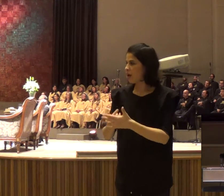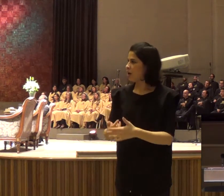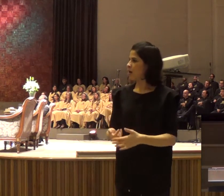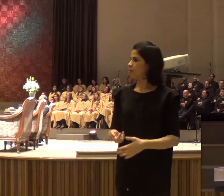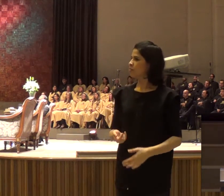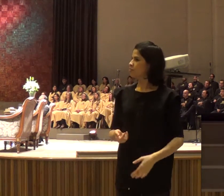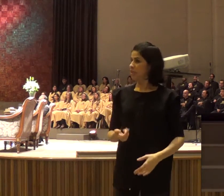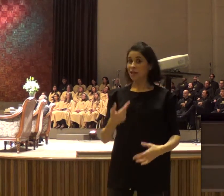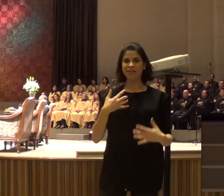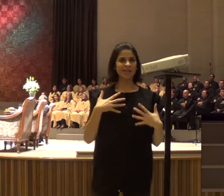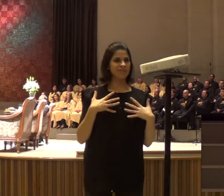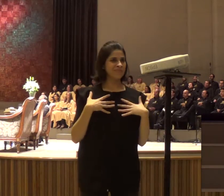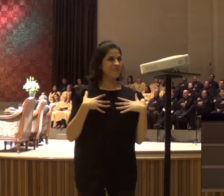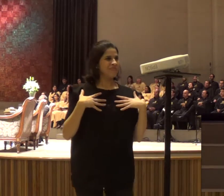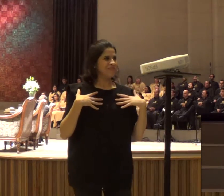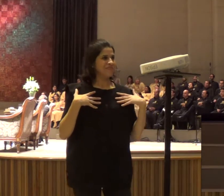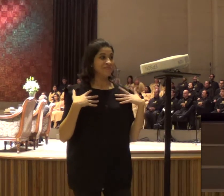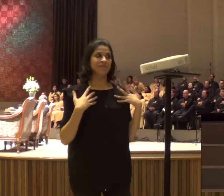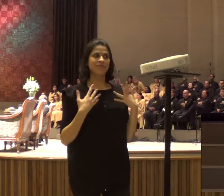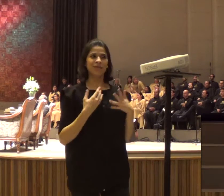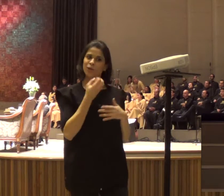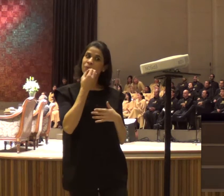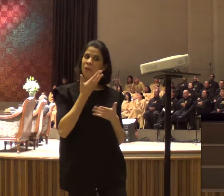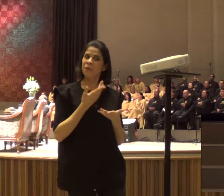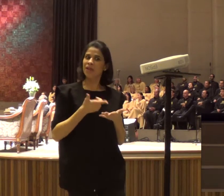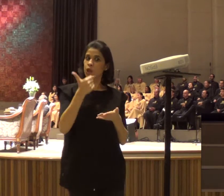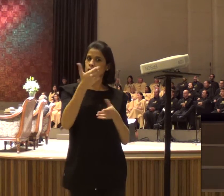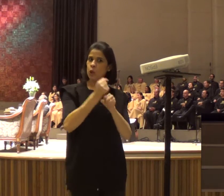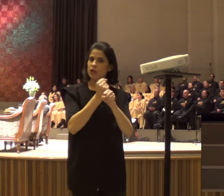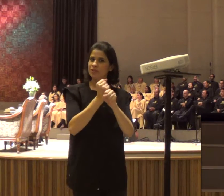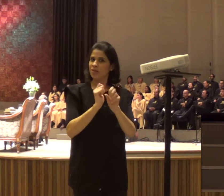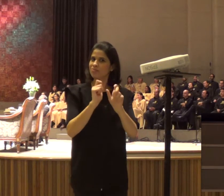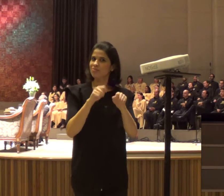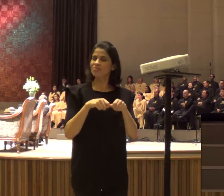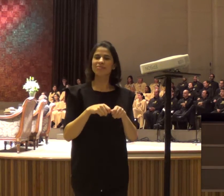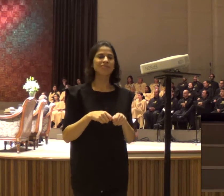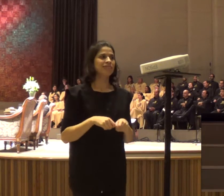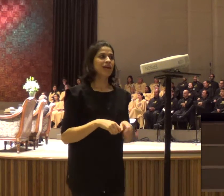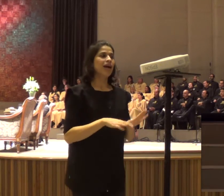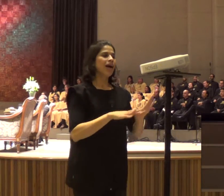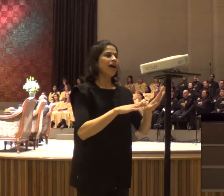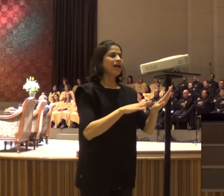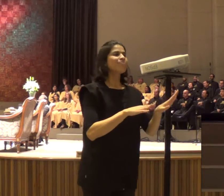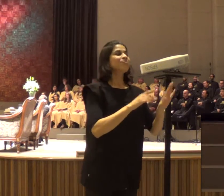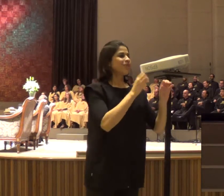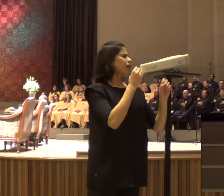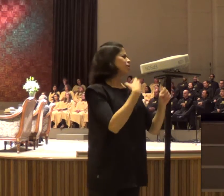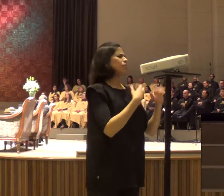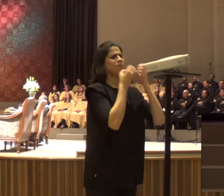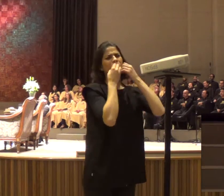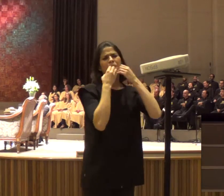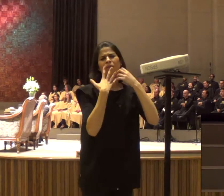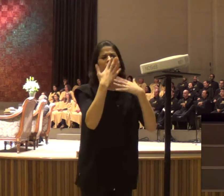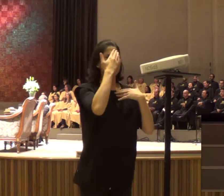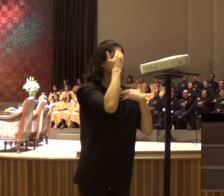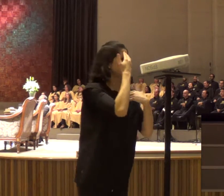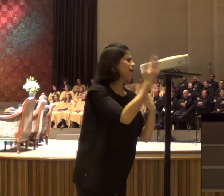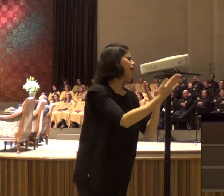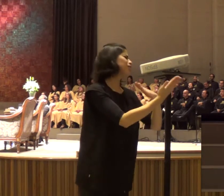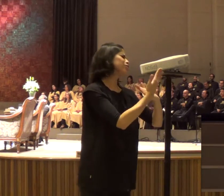me apresentou a proposta, e, eu disse para ele assim, olha querido, é maravilhosa a proposta, é de pai para filho,